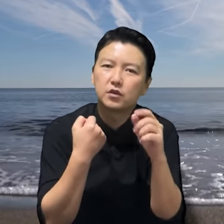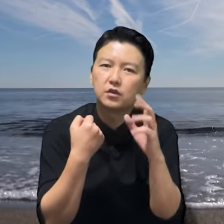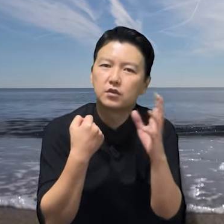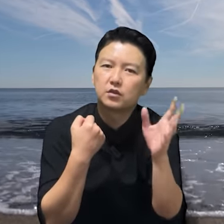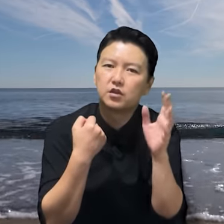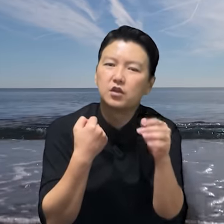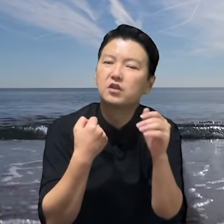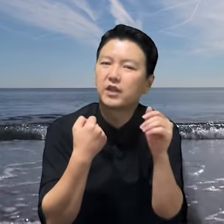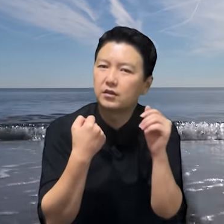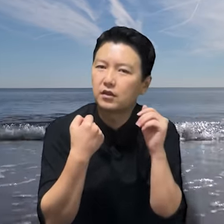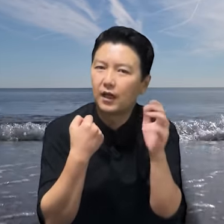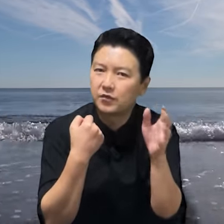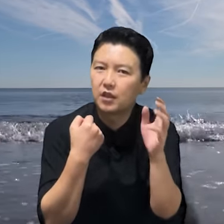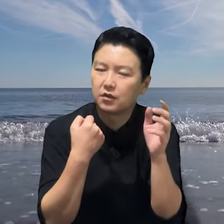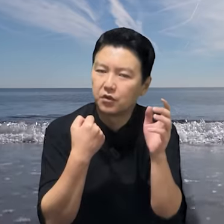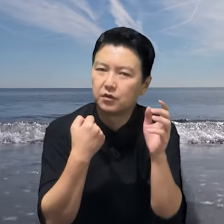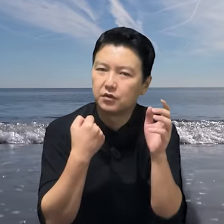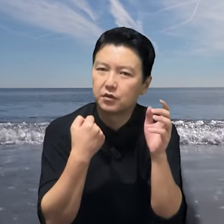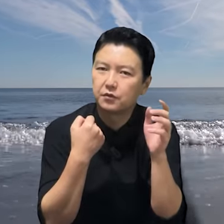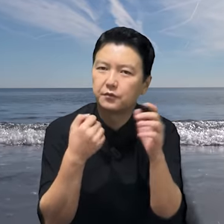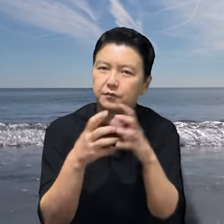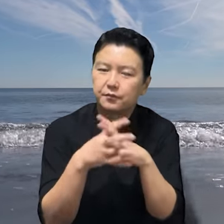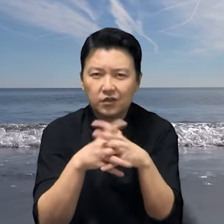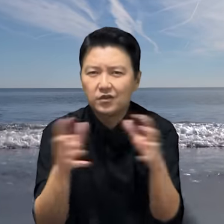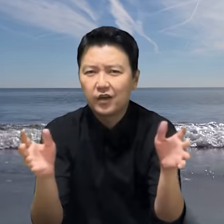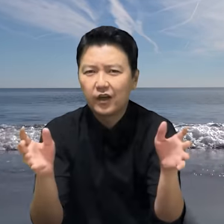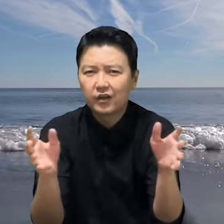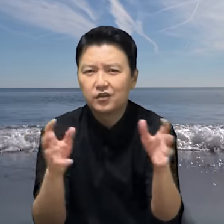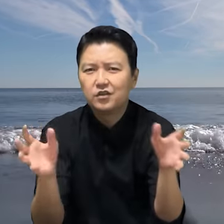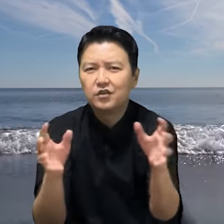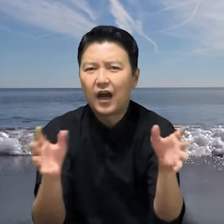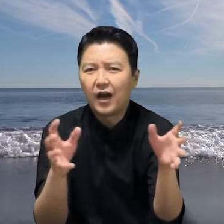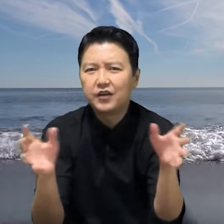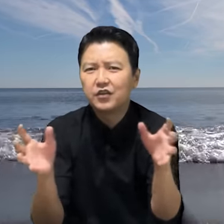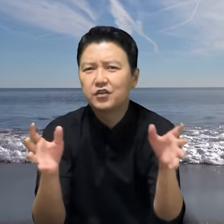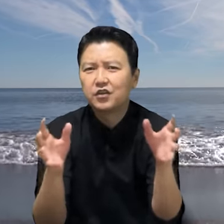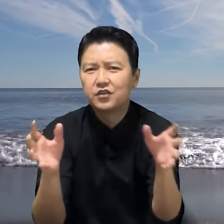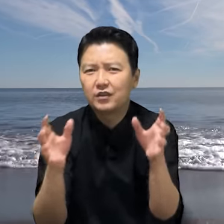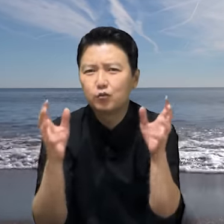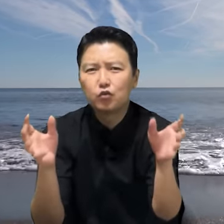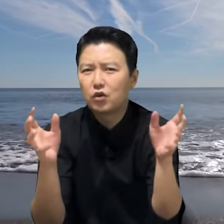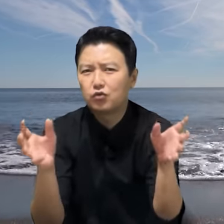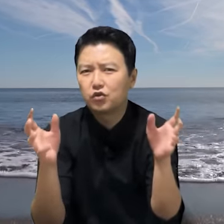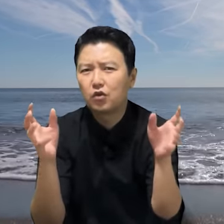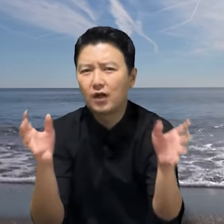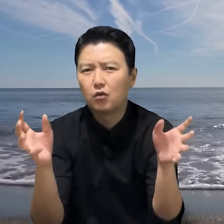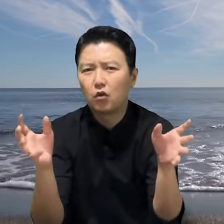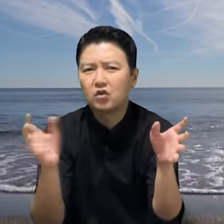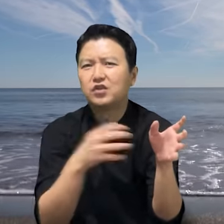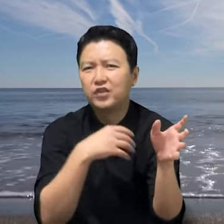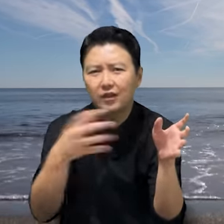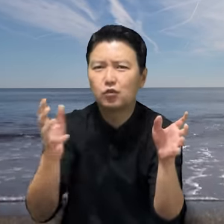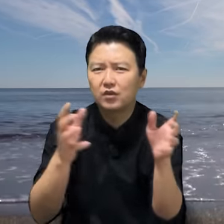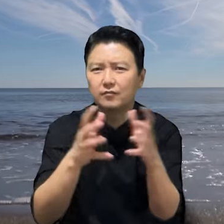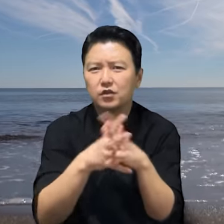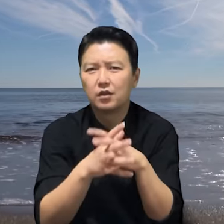경찰을 감시하게 되는 거죠. 그때 그들은 아예 그 경찰을 묶어두지도 않고 그냥 뒀답니다.